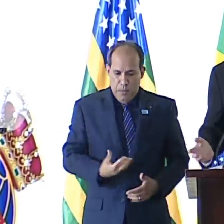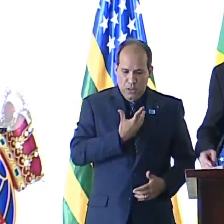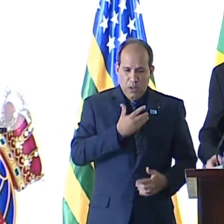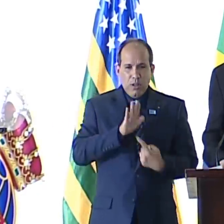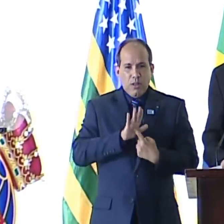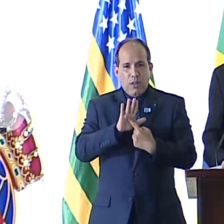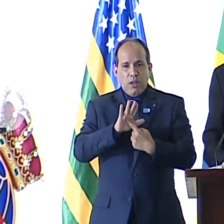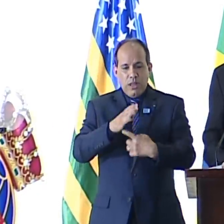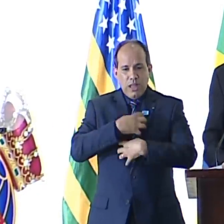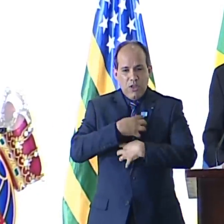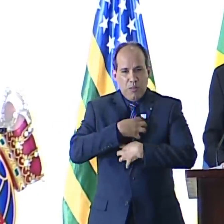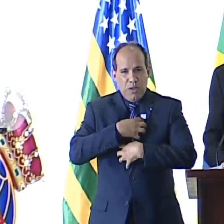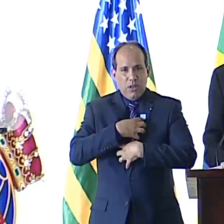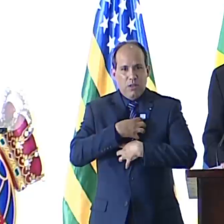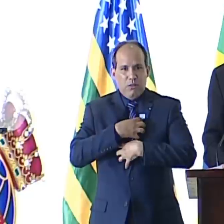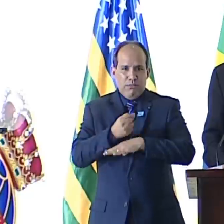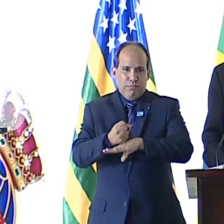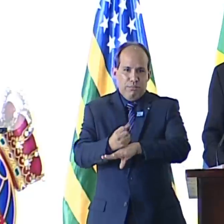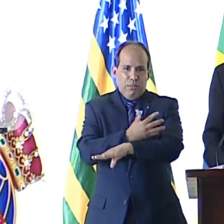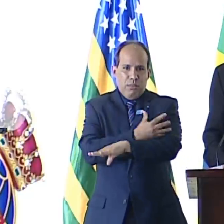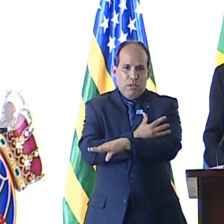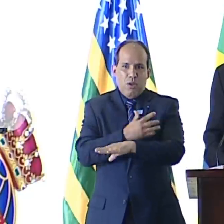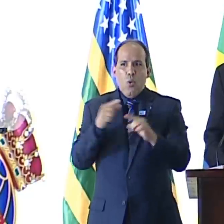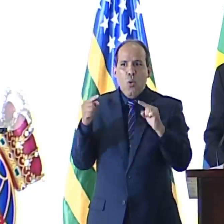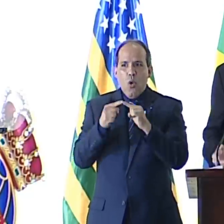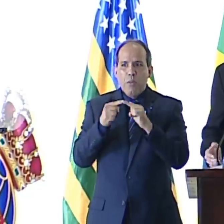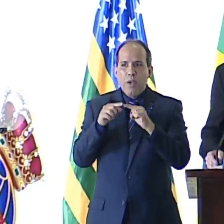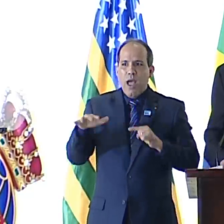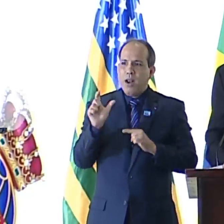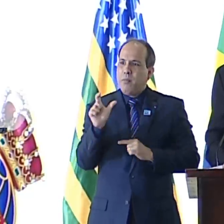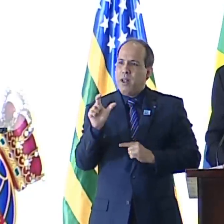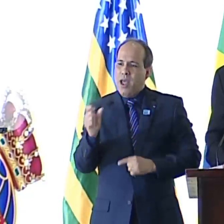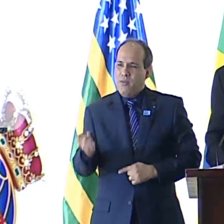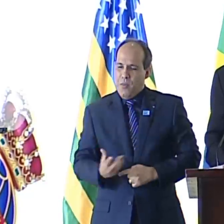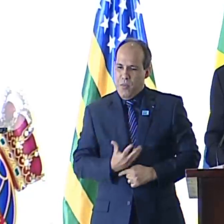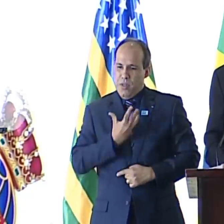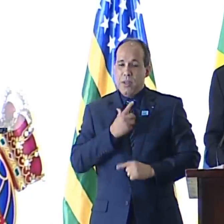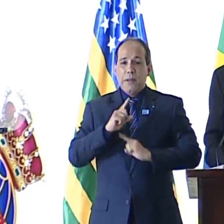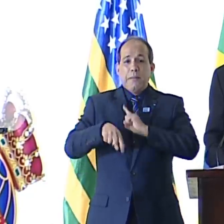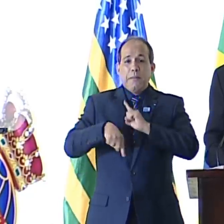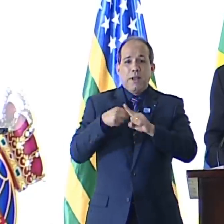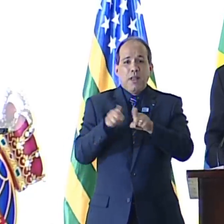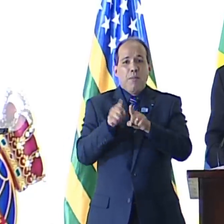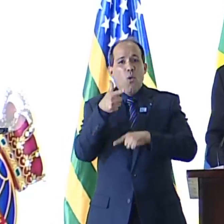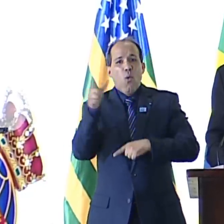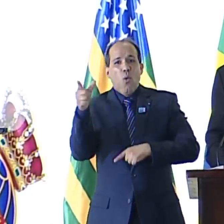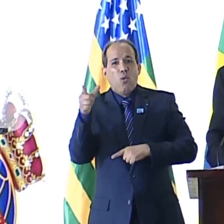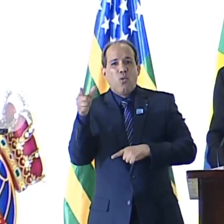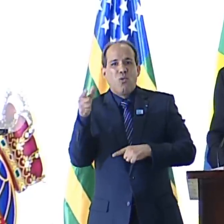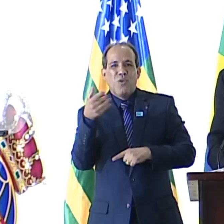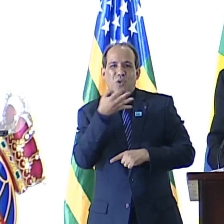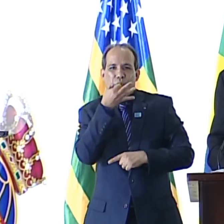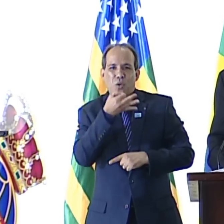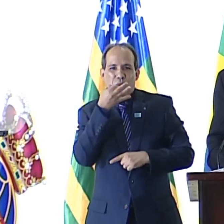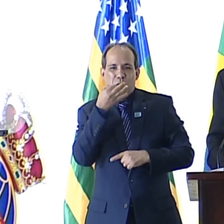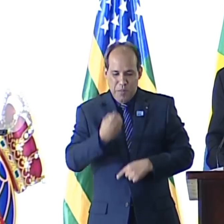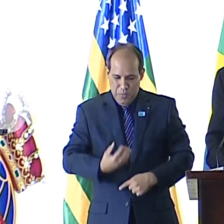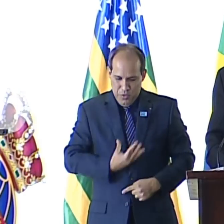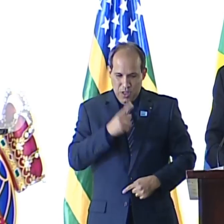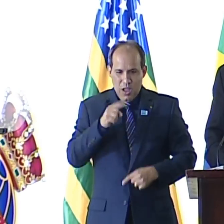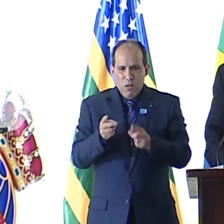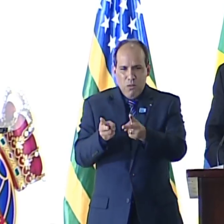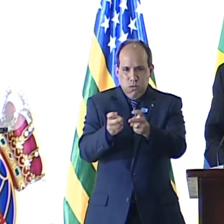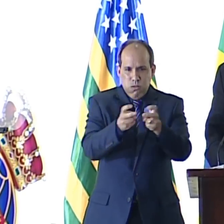sentimento, segundo a definição romântica, que eu acho que é a melhor que existe, mas também se preferirem, outra definição, poesia é a exploração da realidade